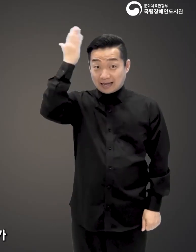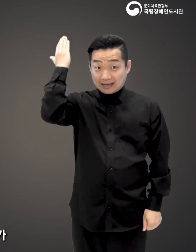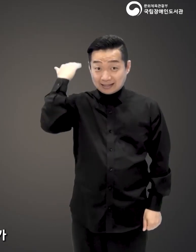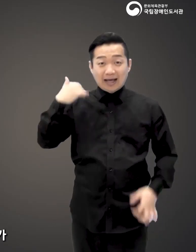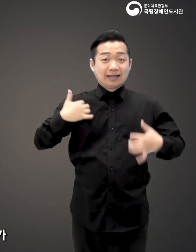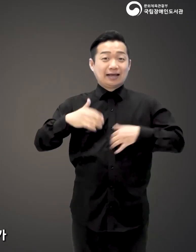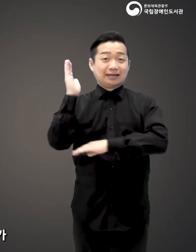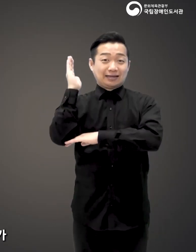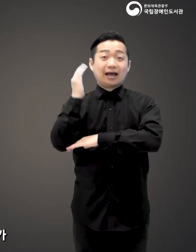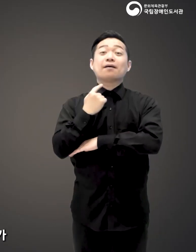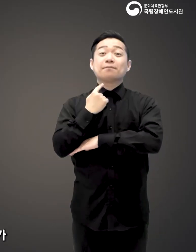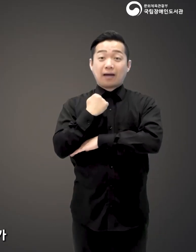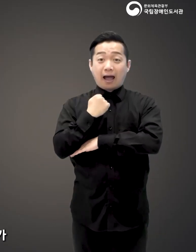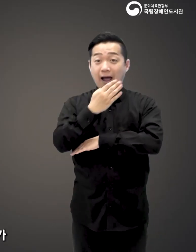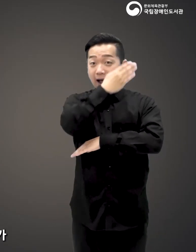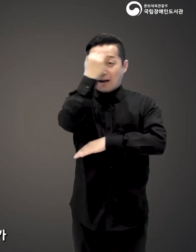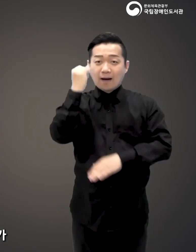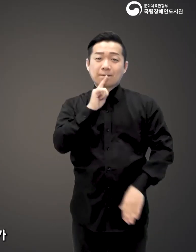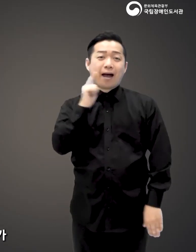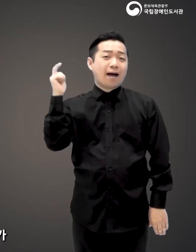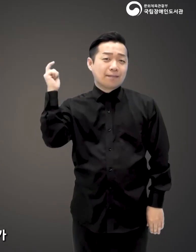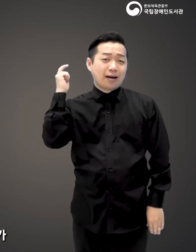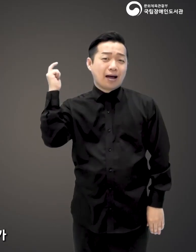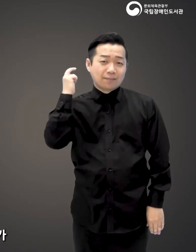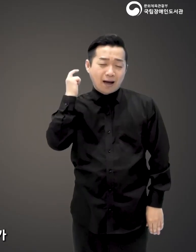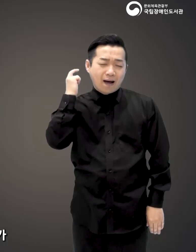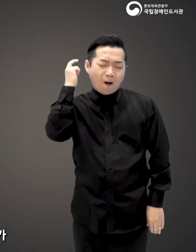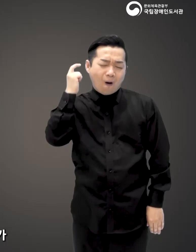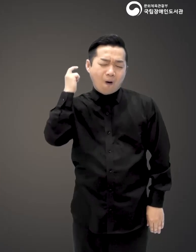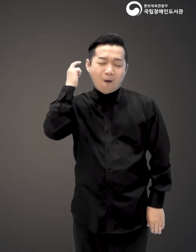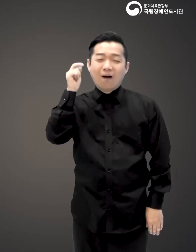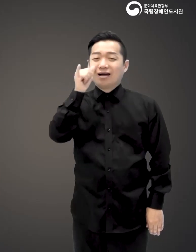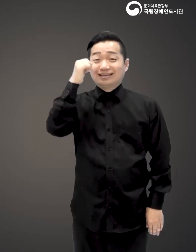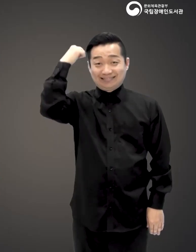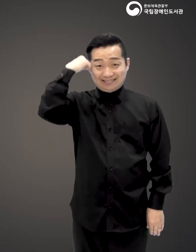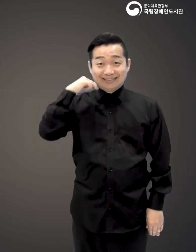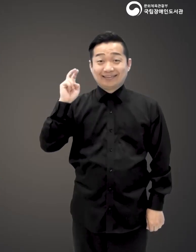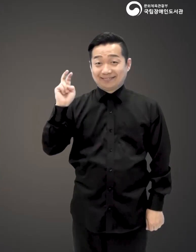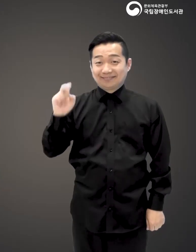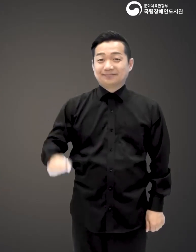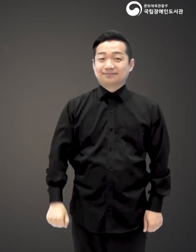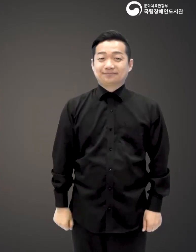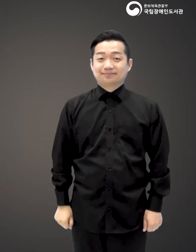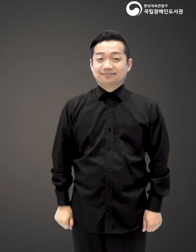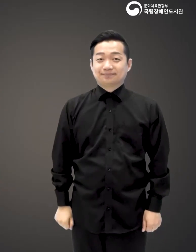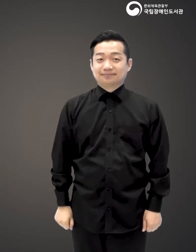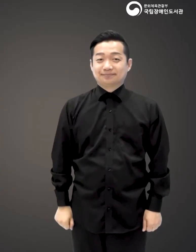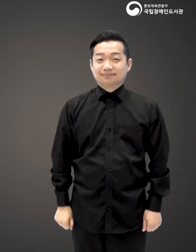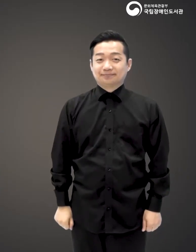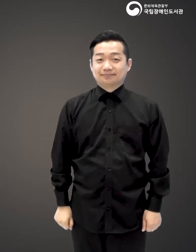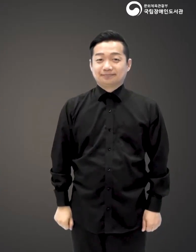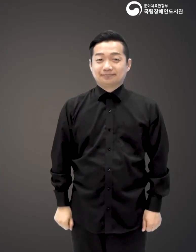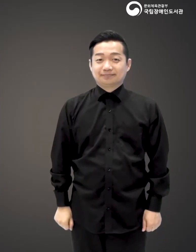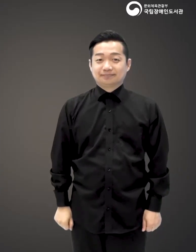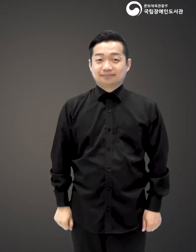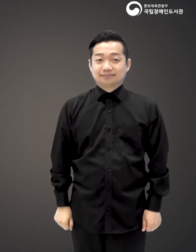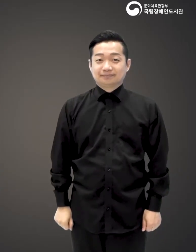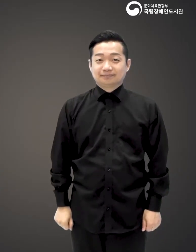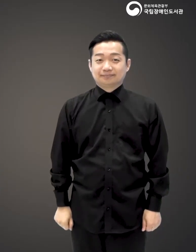그 옛날 재미난 이야기를 들려주시던 할머니의 목소리가 어느덧 귓속에 맴돌고 있을 거예요